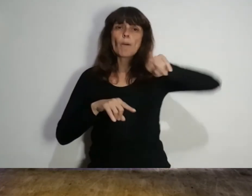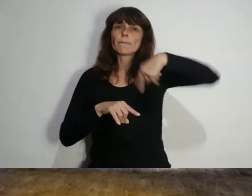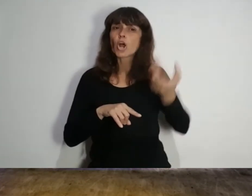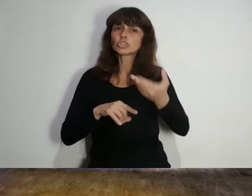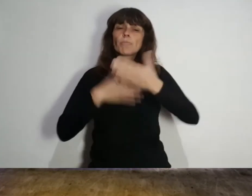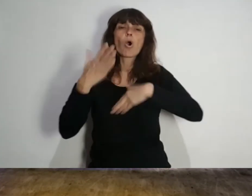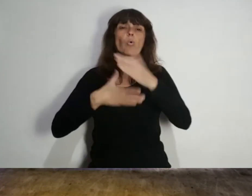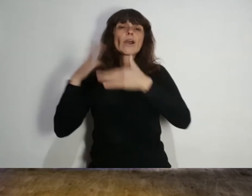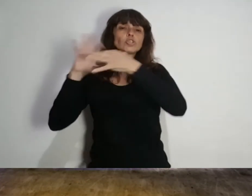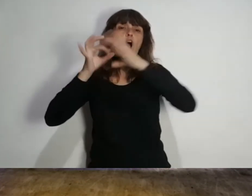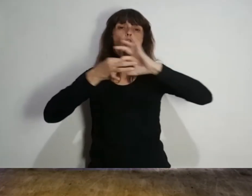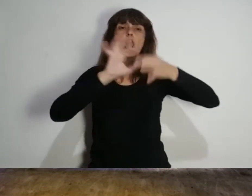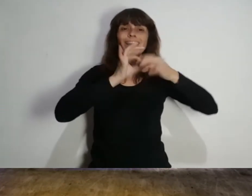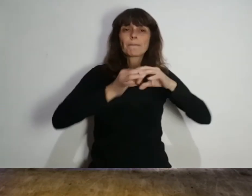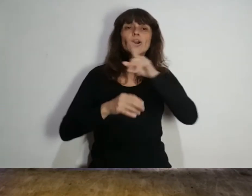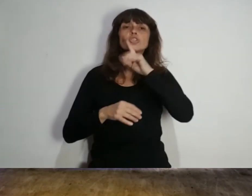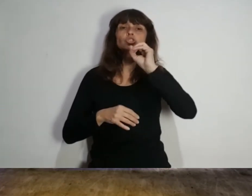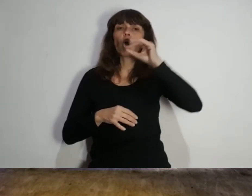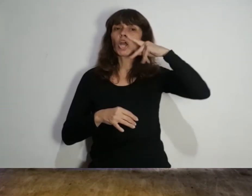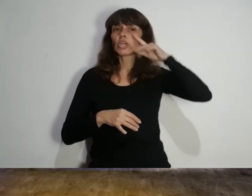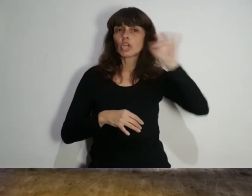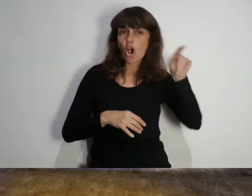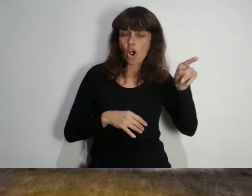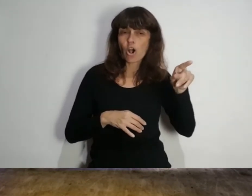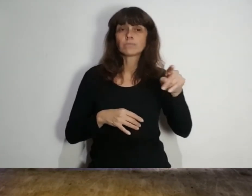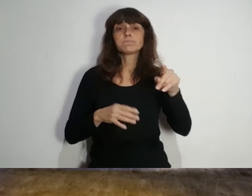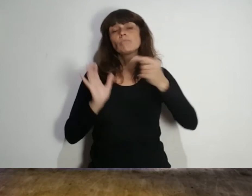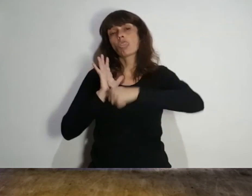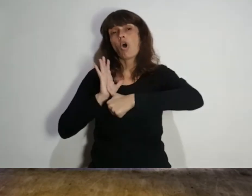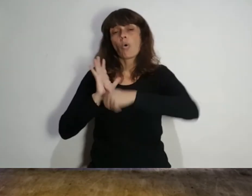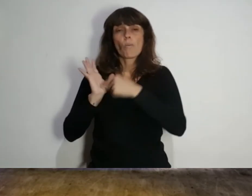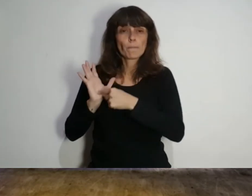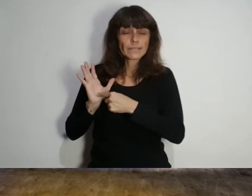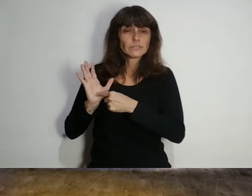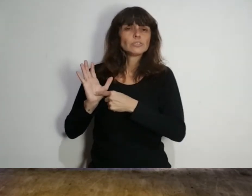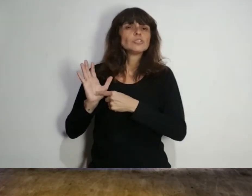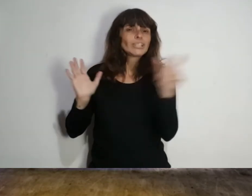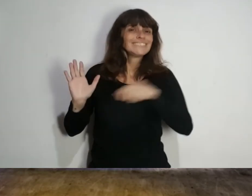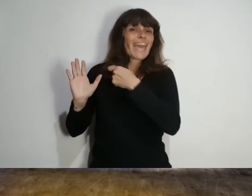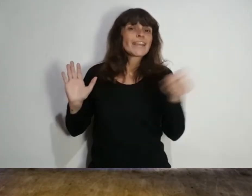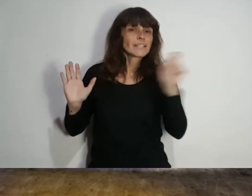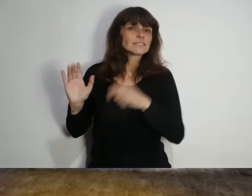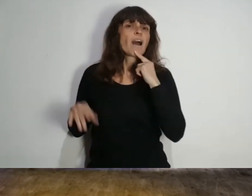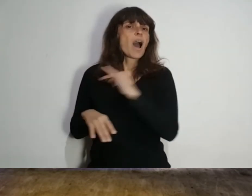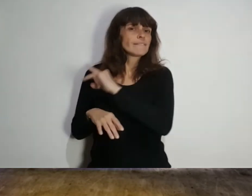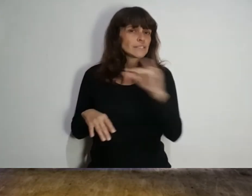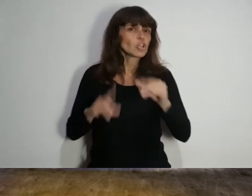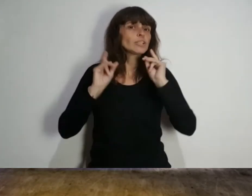para España en los próximos Juegos Olímpicos de Tokio 2020 a través de un comunicado que el tenista anunció